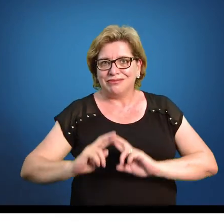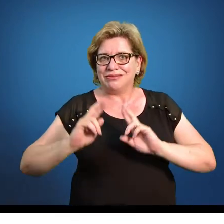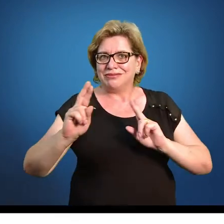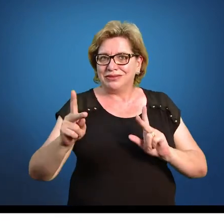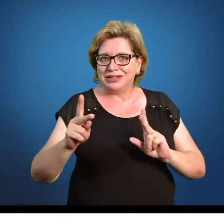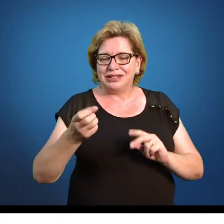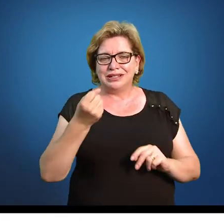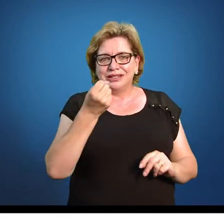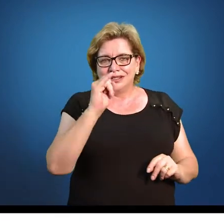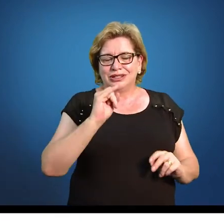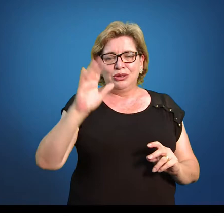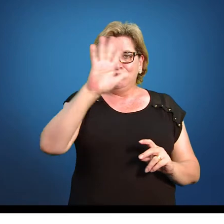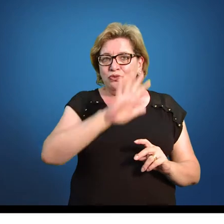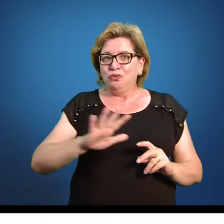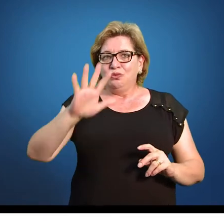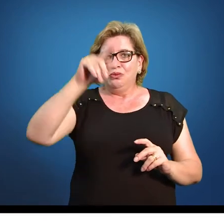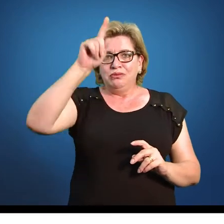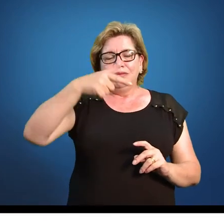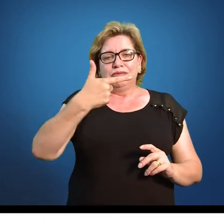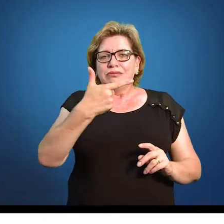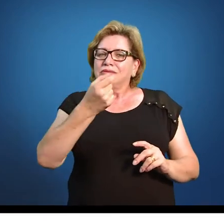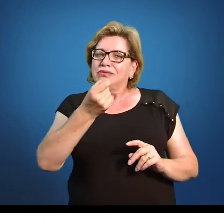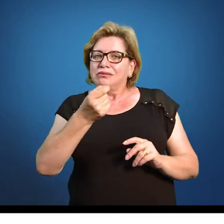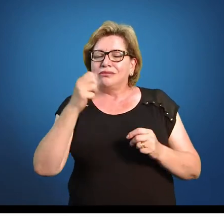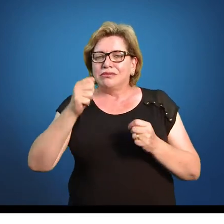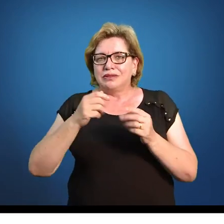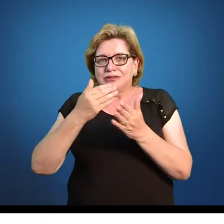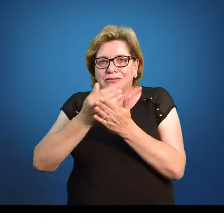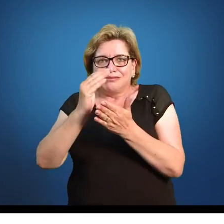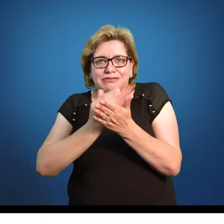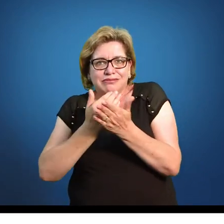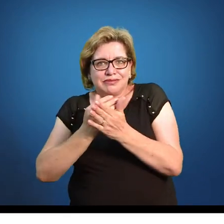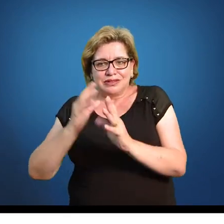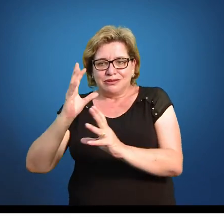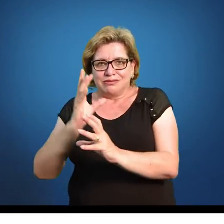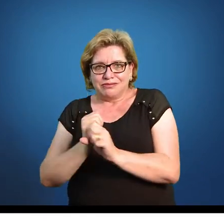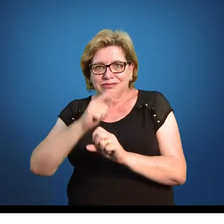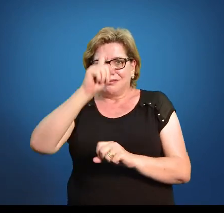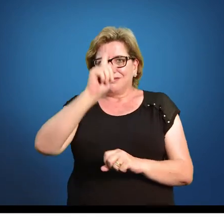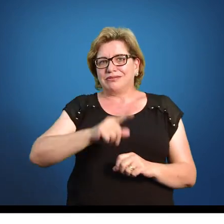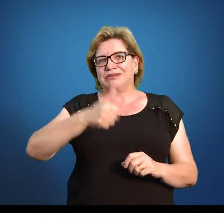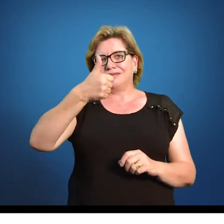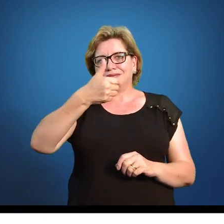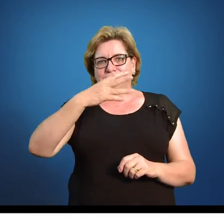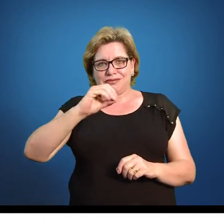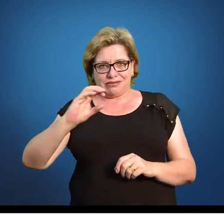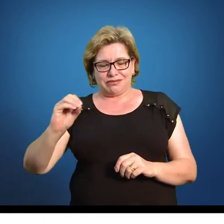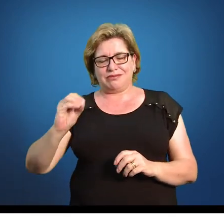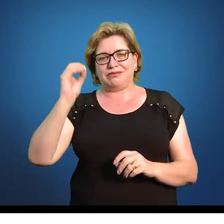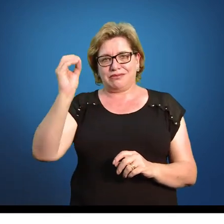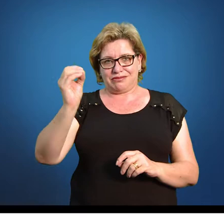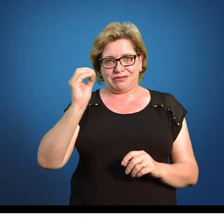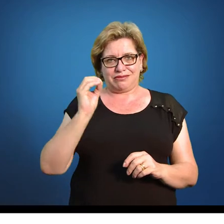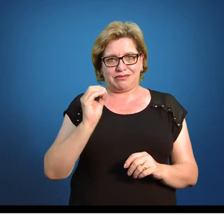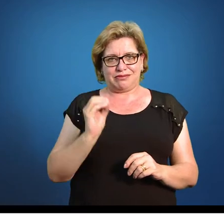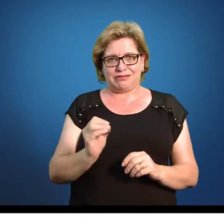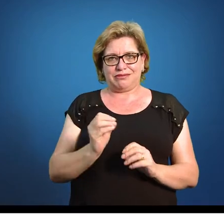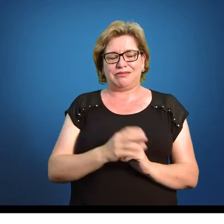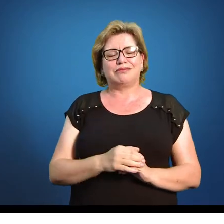total é 20 e eu simplesmente distribuir essas porcentagens aqui, somando essa coluna, vocês vão verificar que ela vai dar